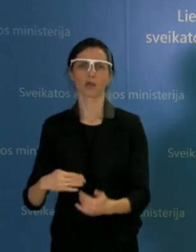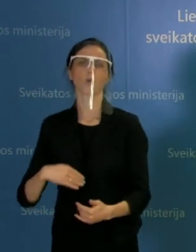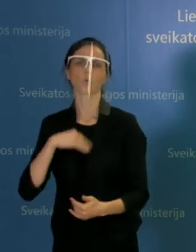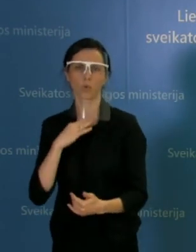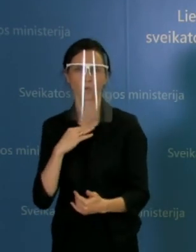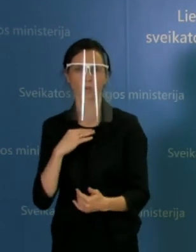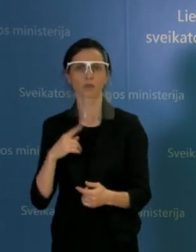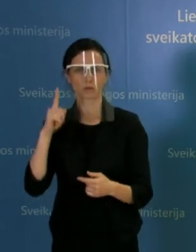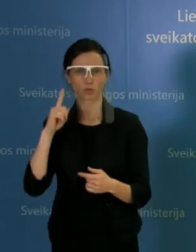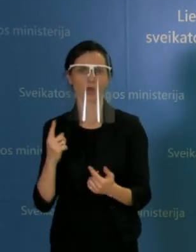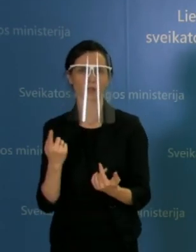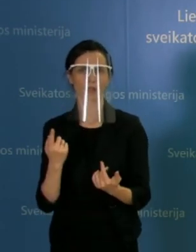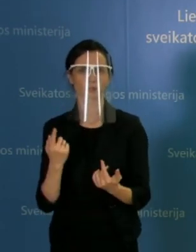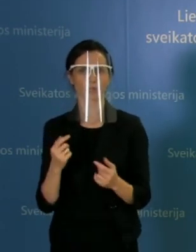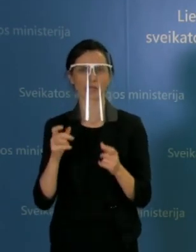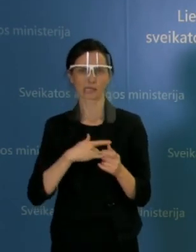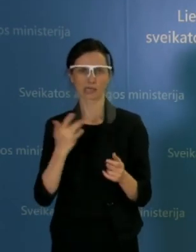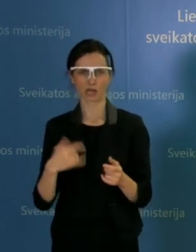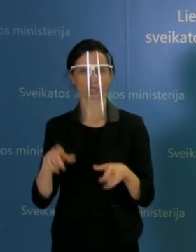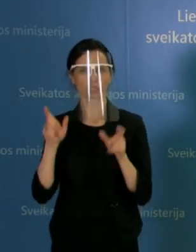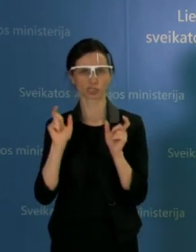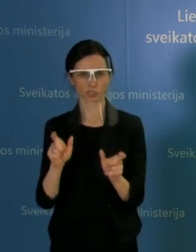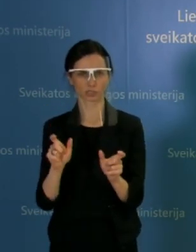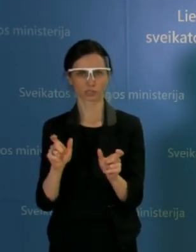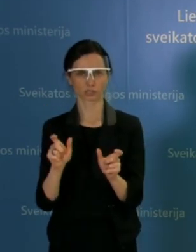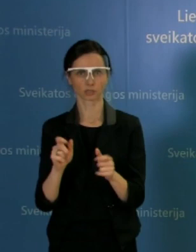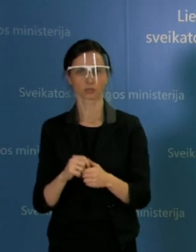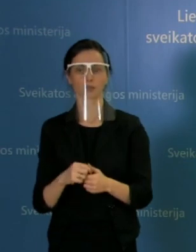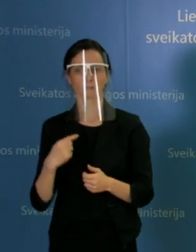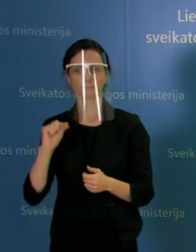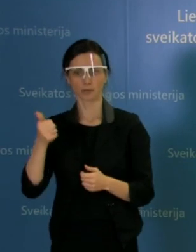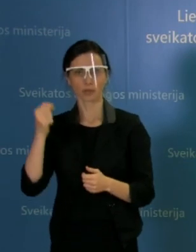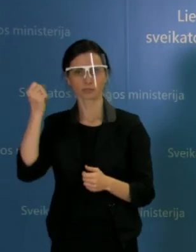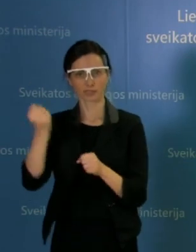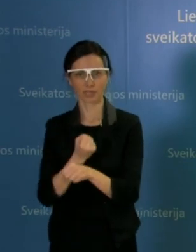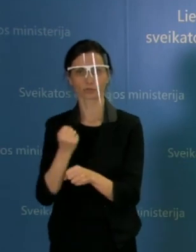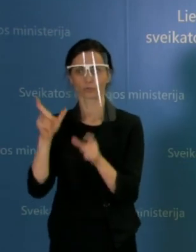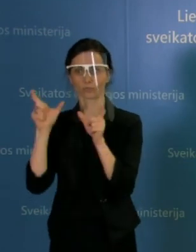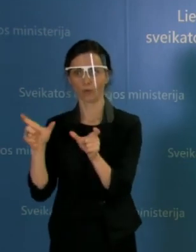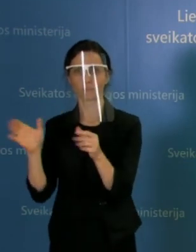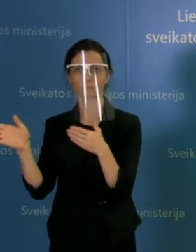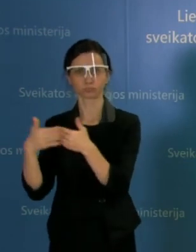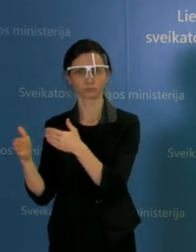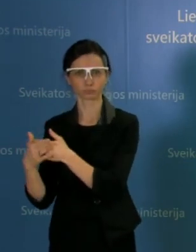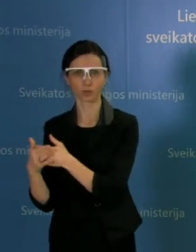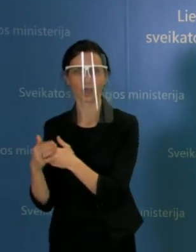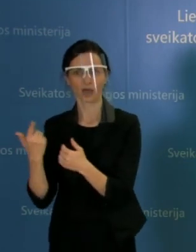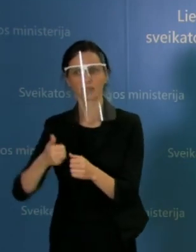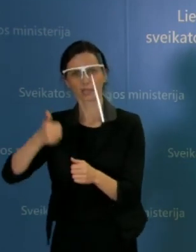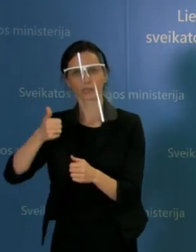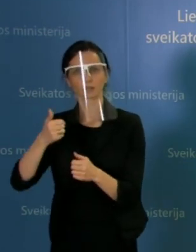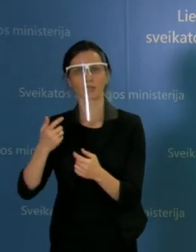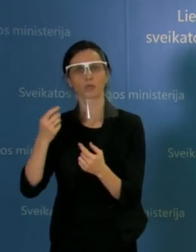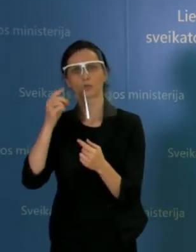griežtesnių ribojimų. Reikia manyti, kad pirmiausia kalbama apie priekybos vietų mažinimą, ar tai galėtų tik didėsim priekybos